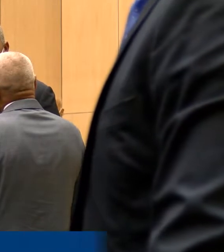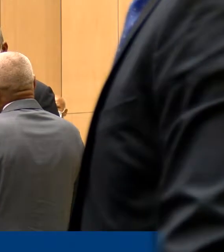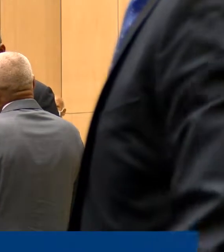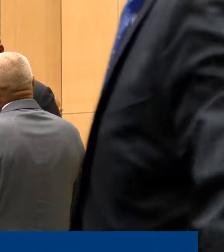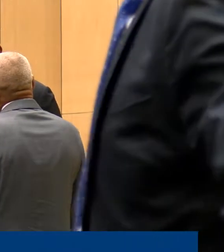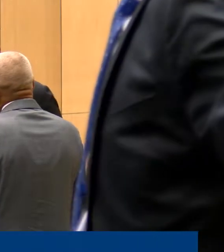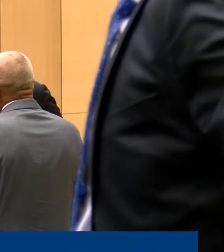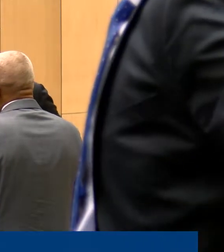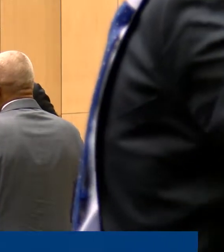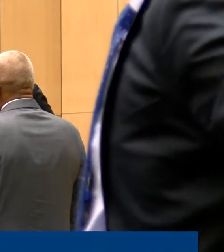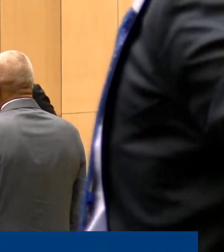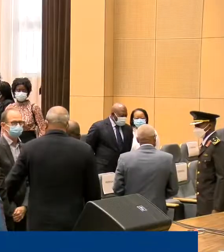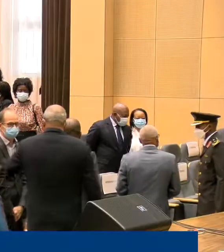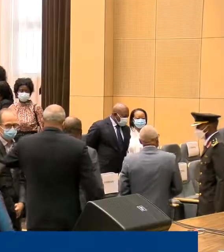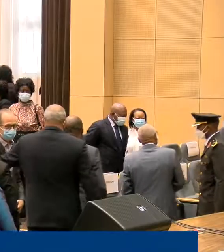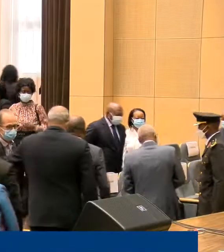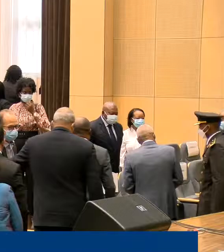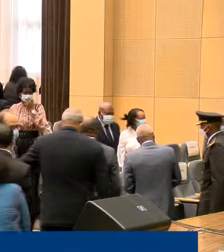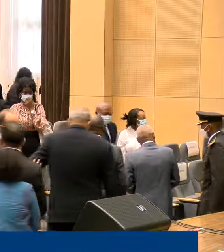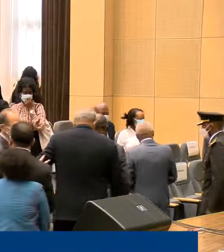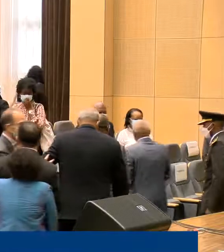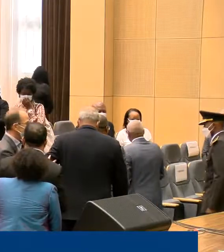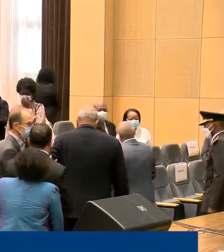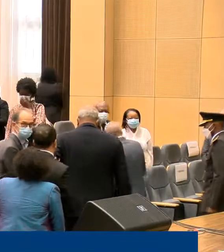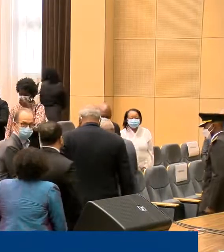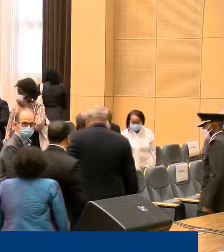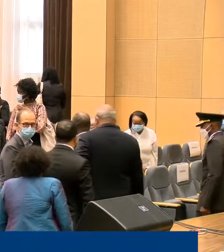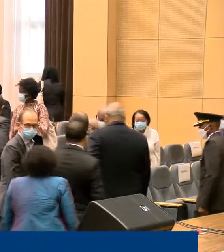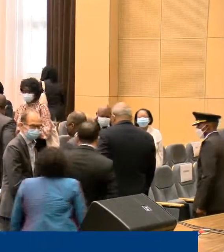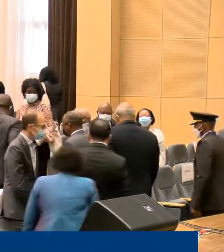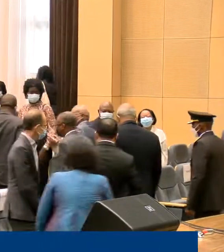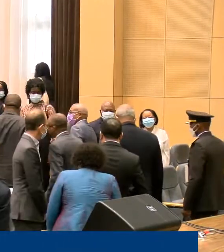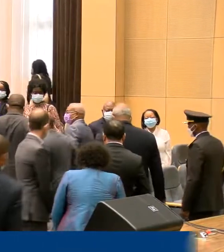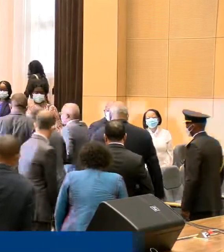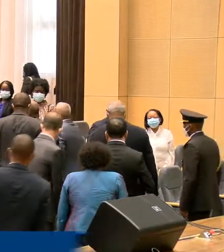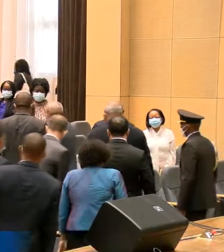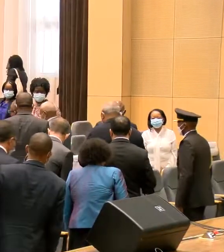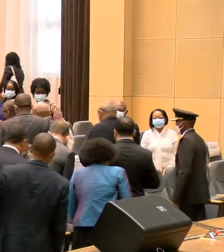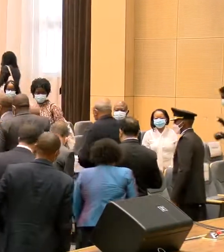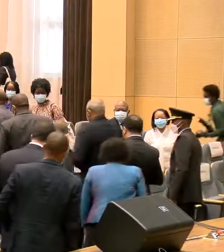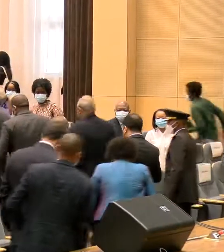como de Ulisses Corrêa Silva, tiveram como notas centrais o apelo à vacinação e o pedido de responsabilidade de cada um.-titrage Société